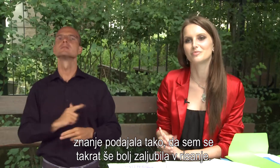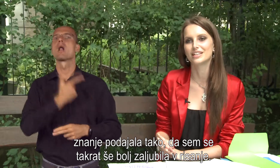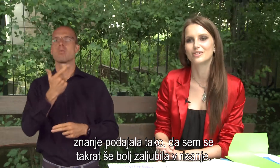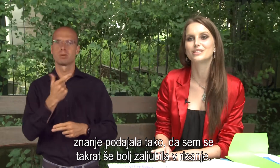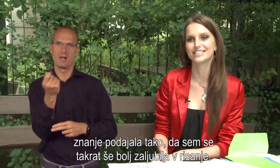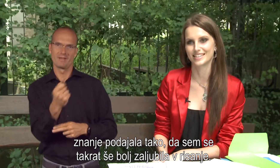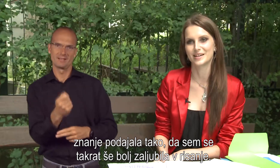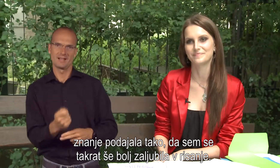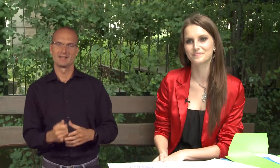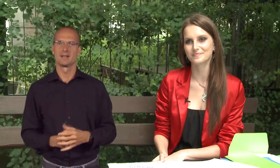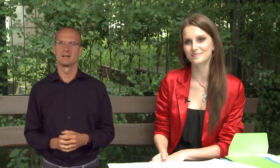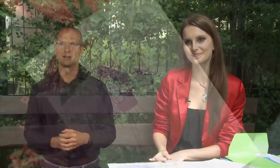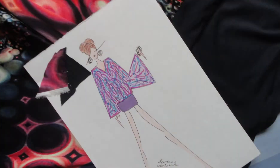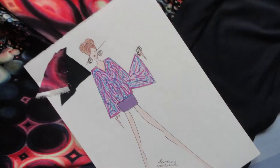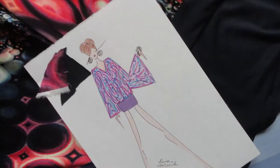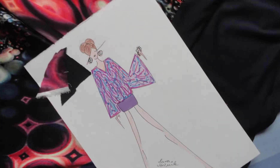bolj zaljubila v risanje.